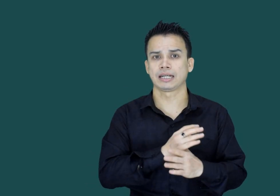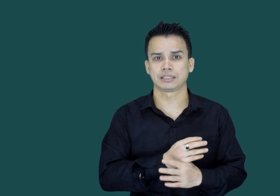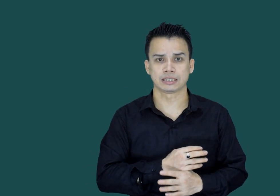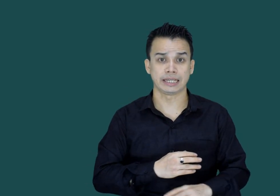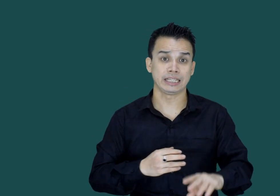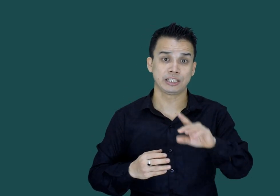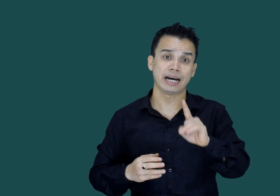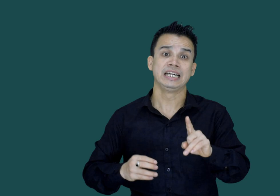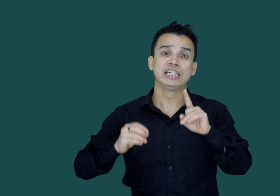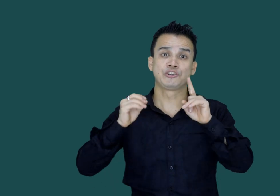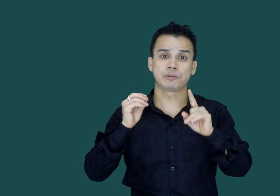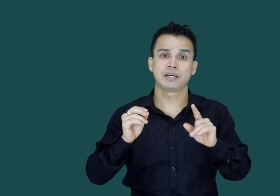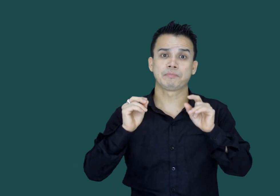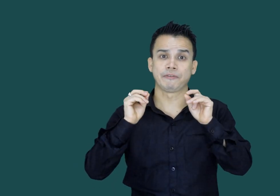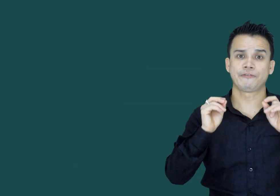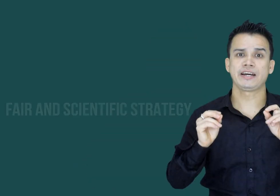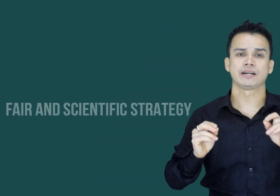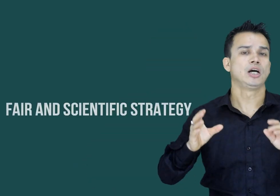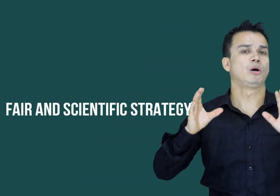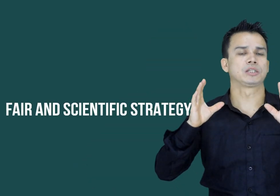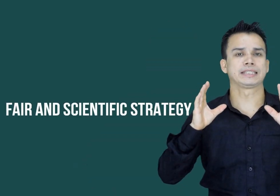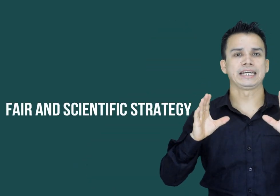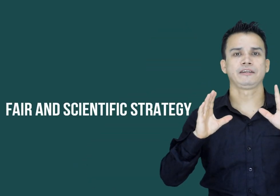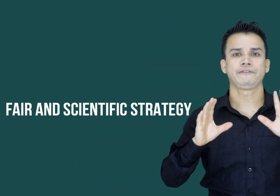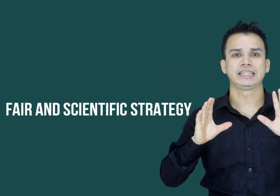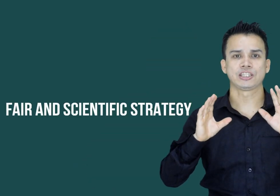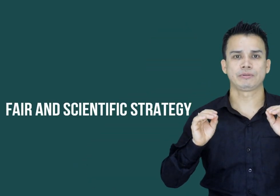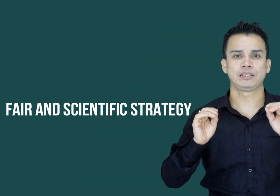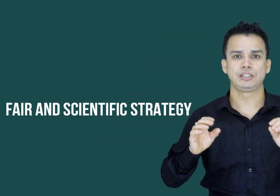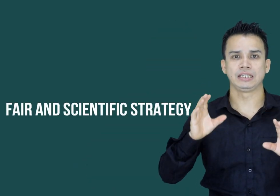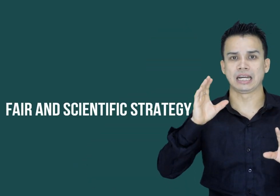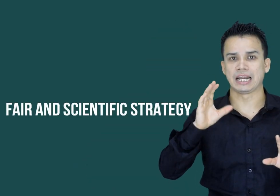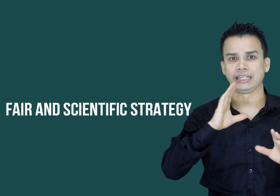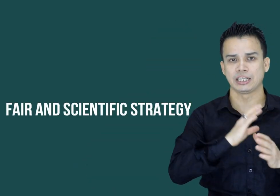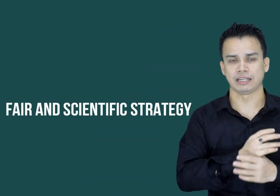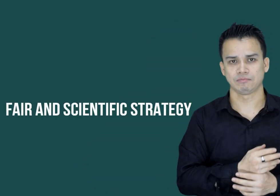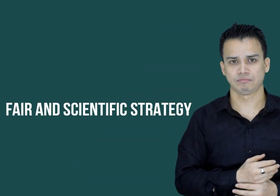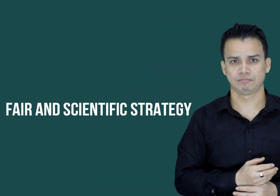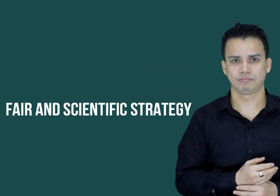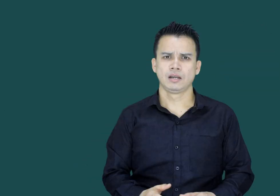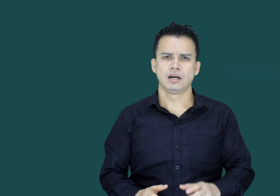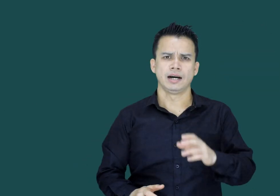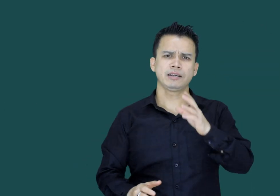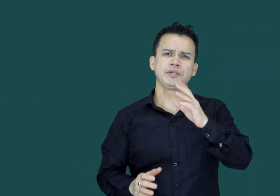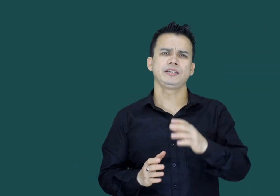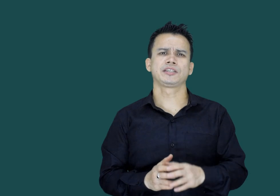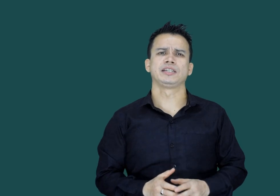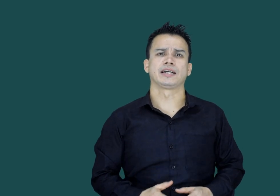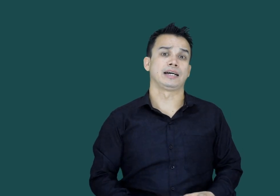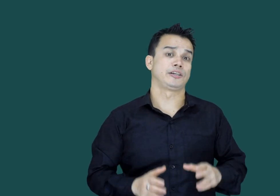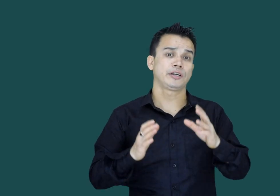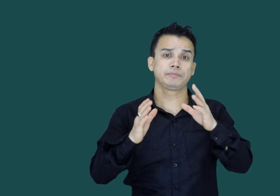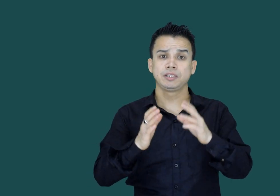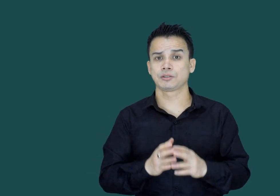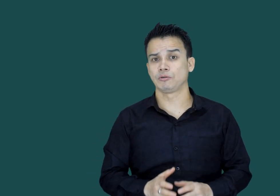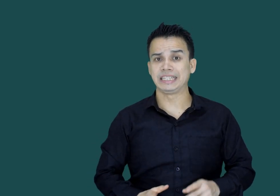لاسکتے ہیں جہاں ٹریٹمنٹ میں فیر اور سائنٹیفک سٹریٹیجی لائے جائے ہر بزنیس کی طرح ڈرگ بزنیس کو بھی